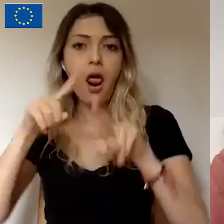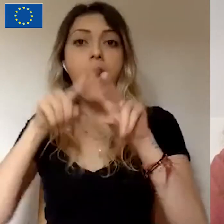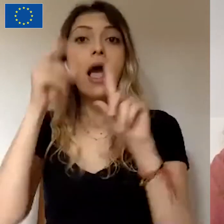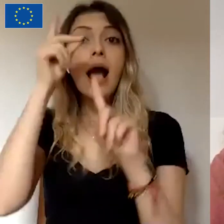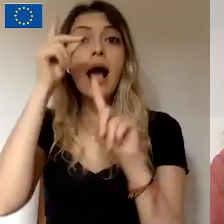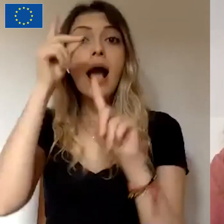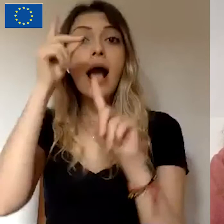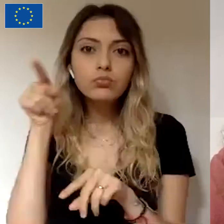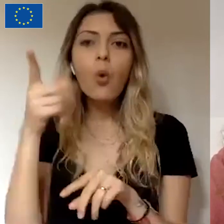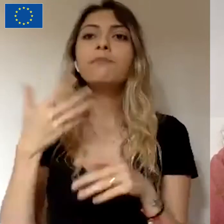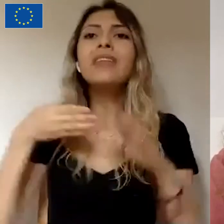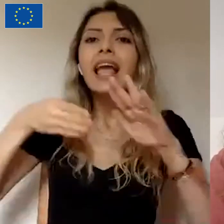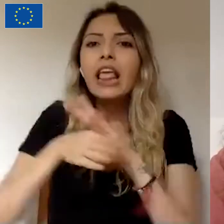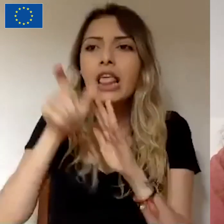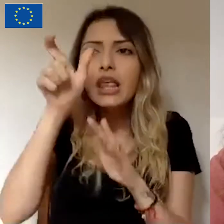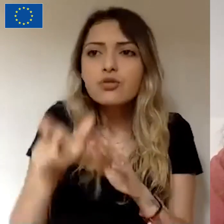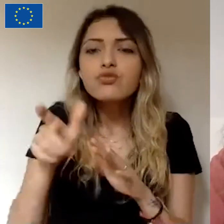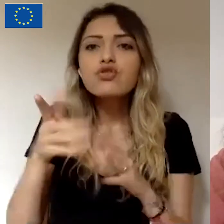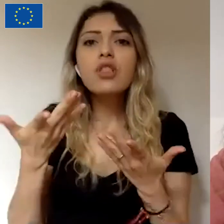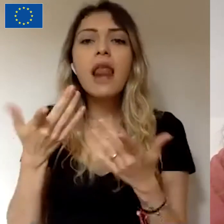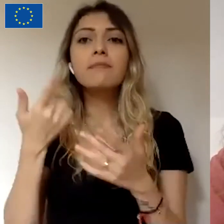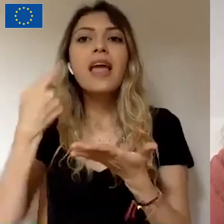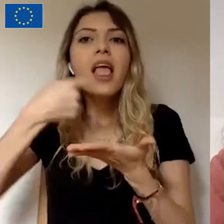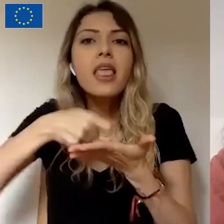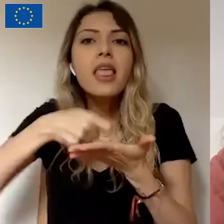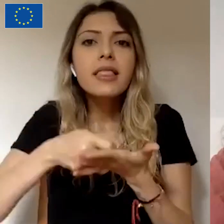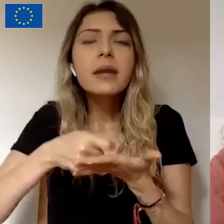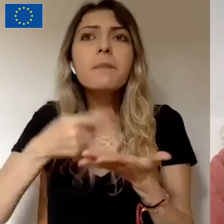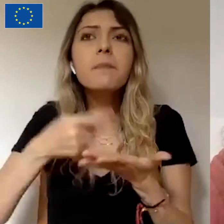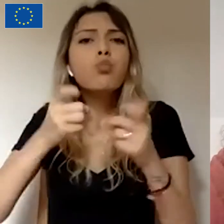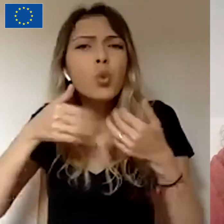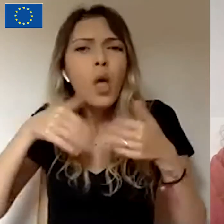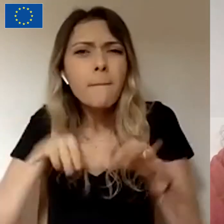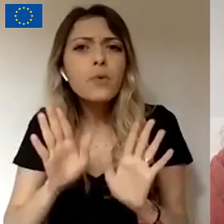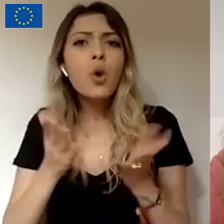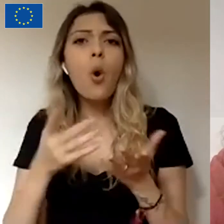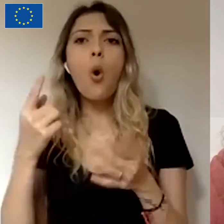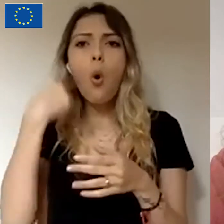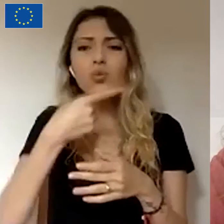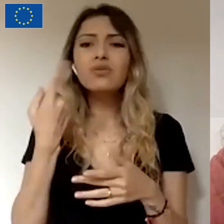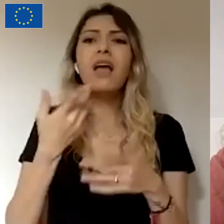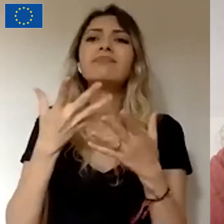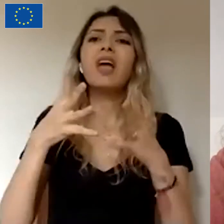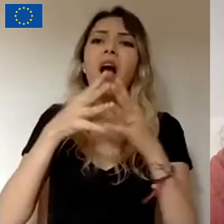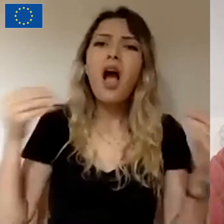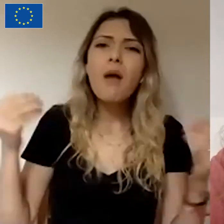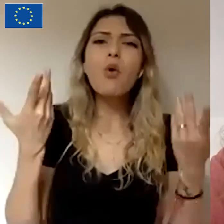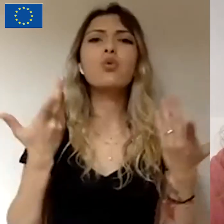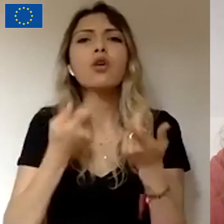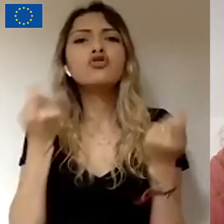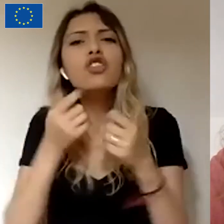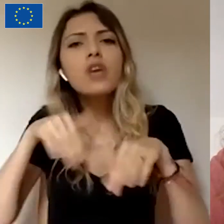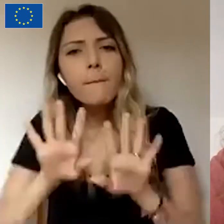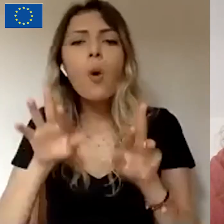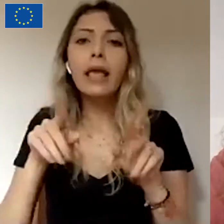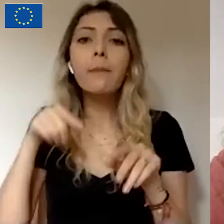aşamasına gelmeden öldüğünü fark etmesiyle yani fonlanamadan yok olmaya yüz tuttuğunu fark etmesiyle aslında kitlesel fonlama